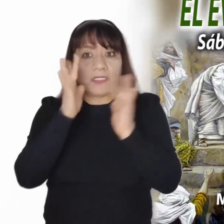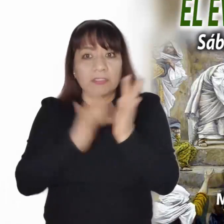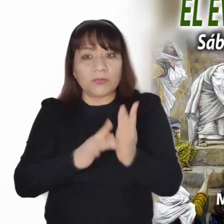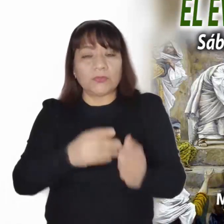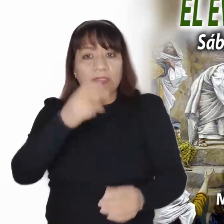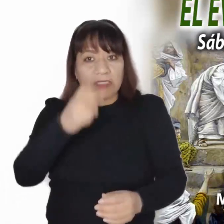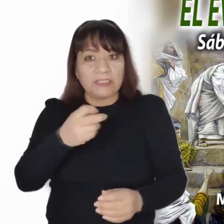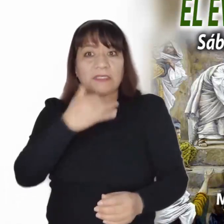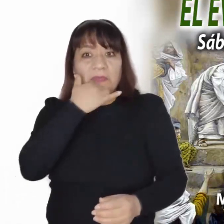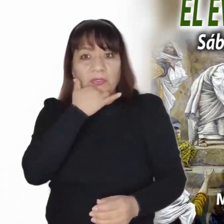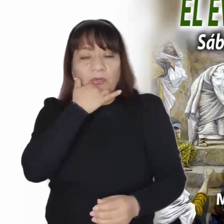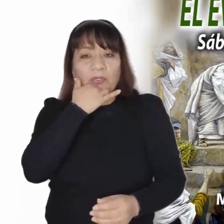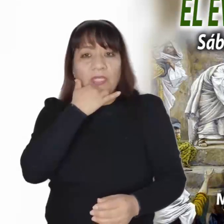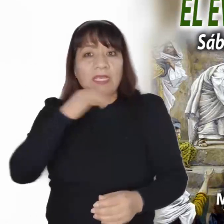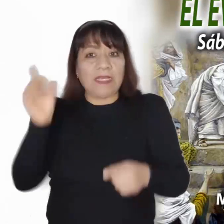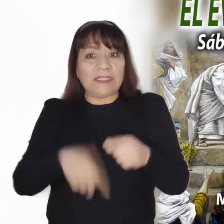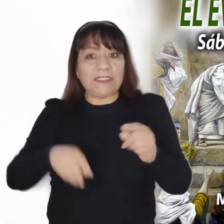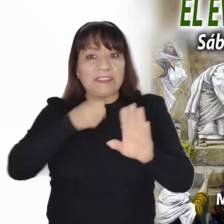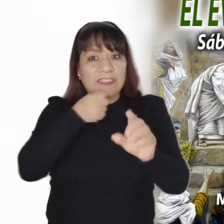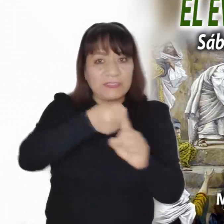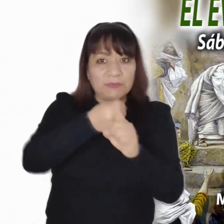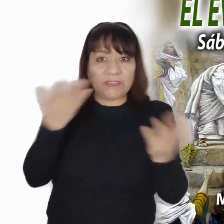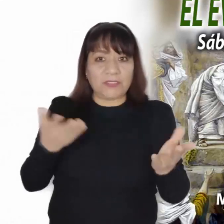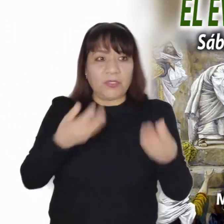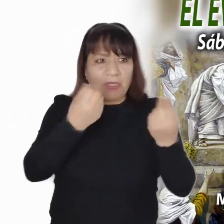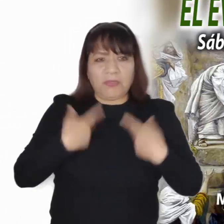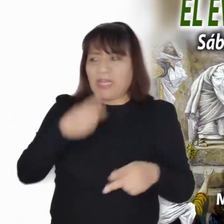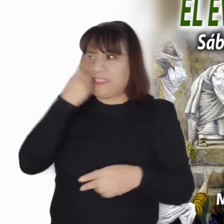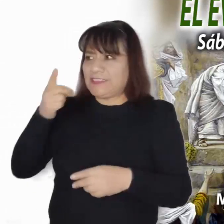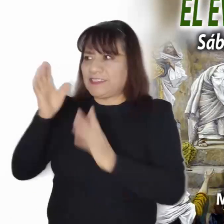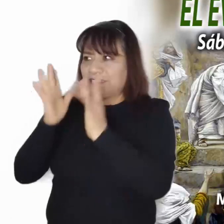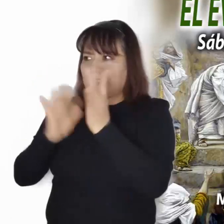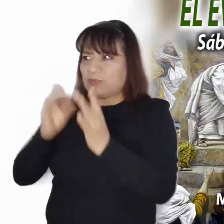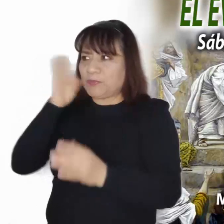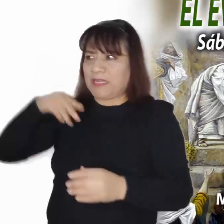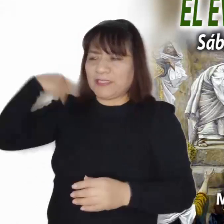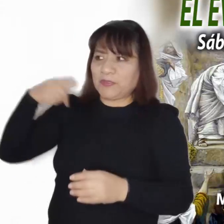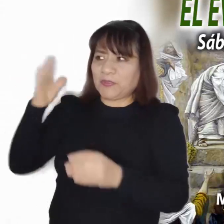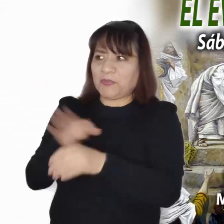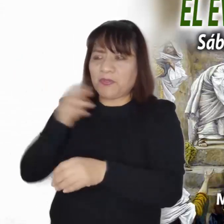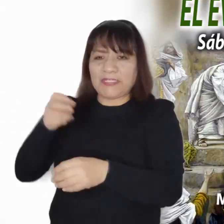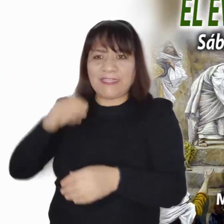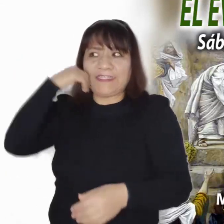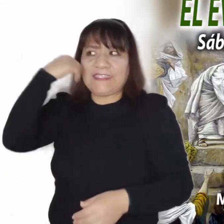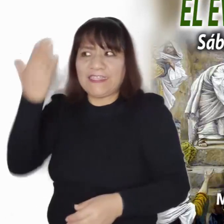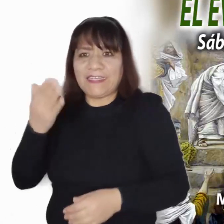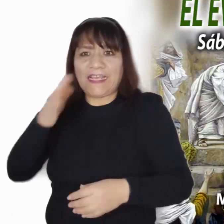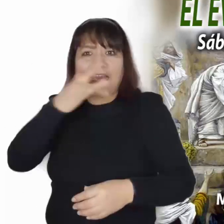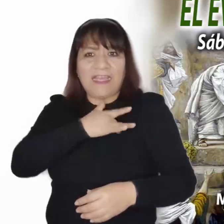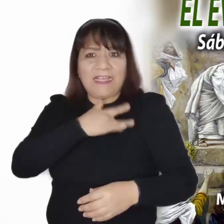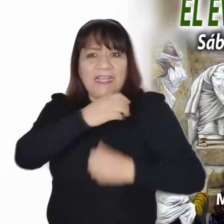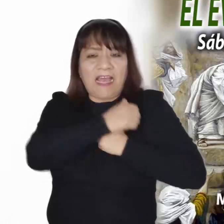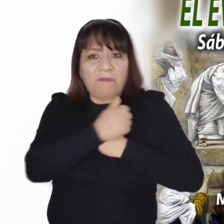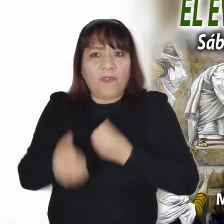Lo llaman loco porque exige el verdadero amor que es fiel, constante y para siempre.